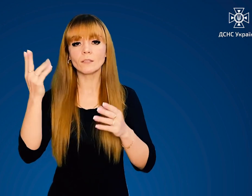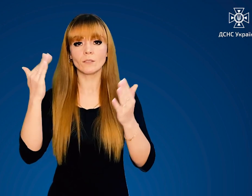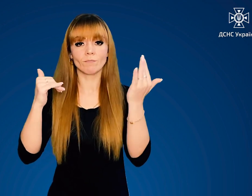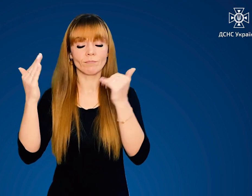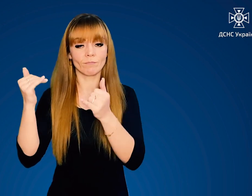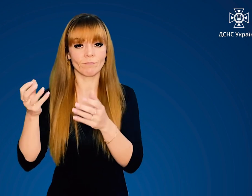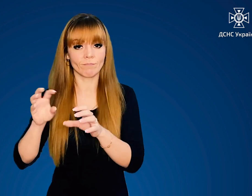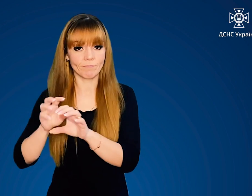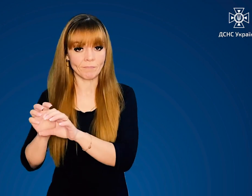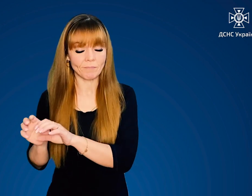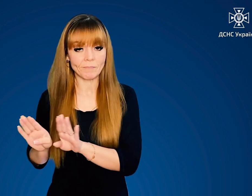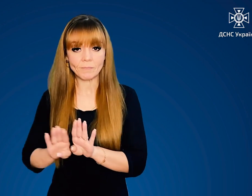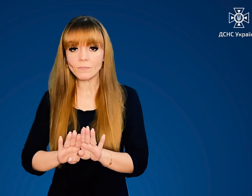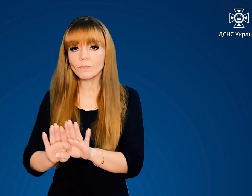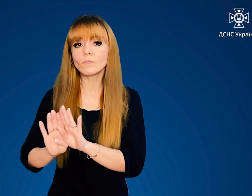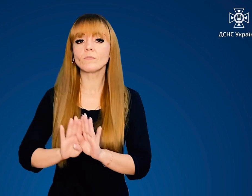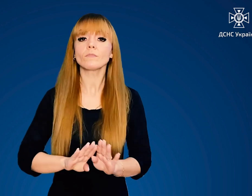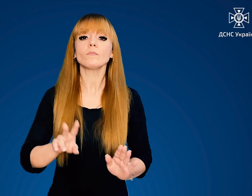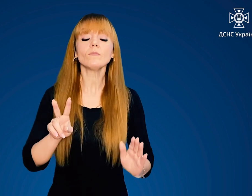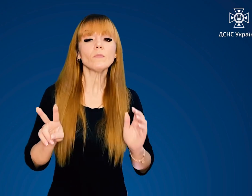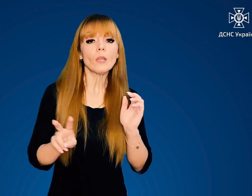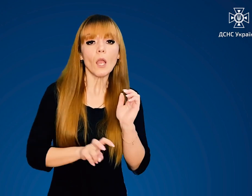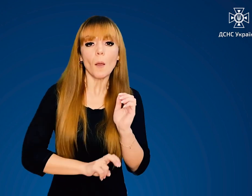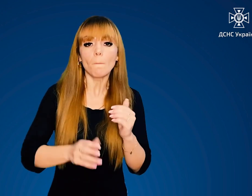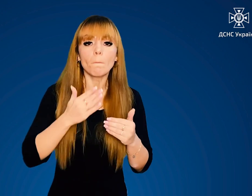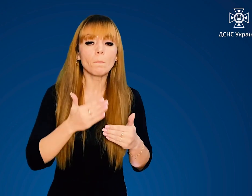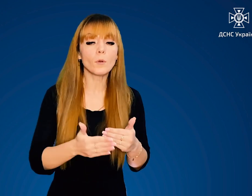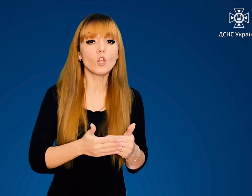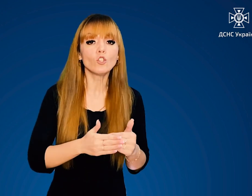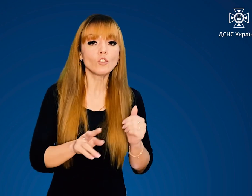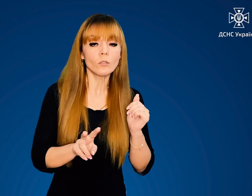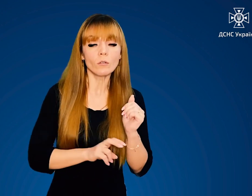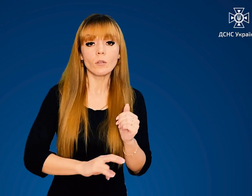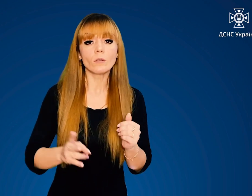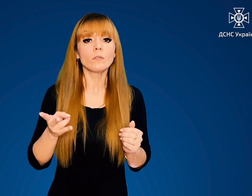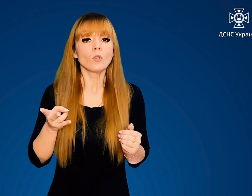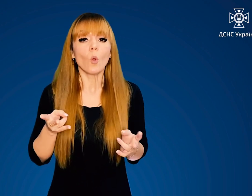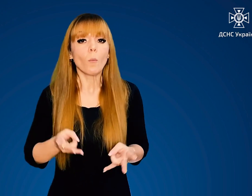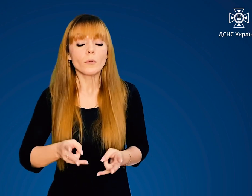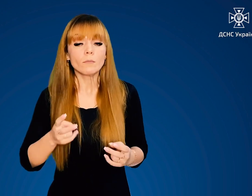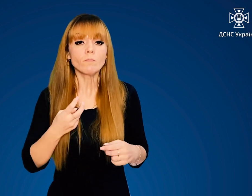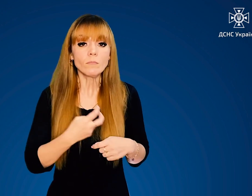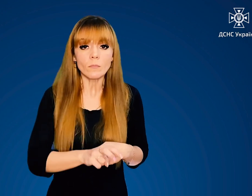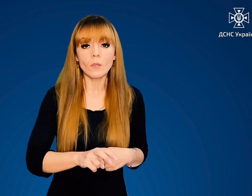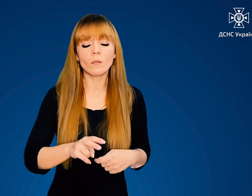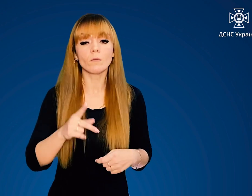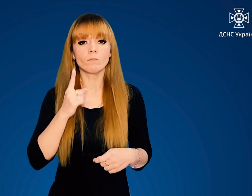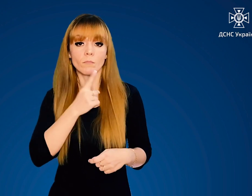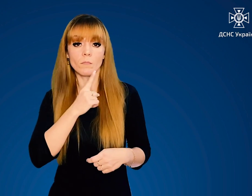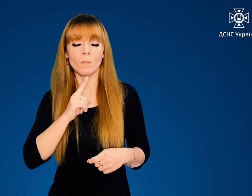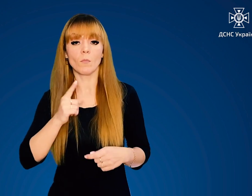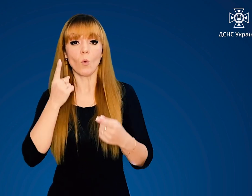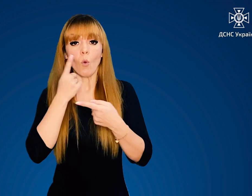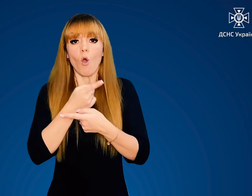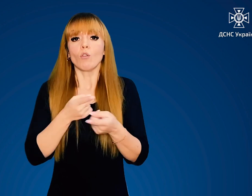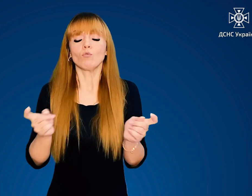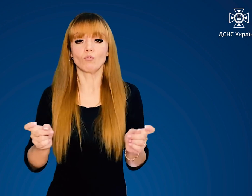отвори. Слідувати до найближчого укриття необхідно після оголошення сигналу про